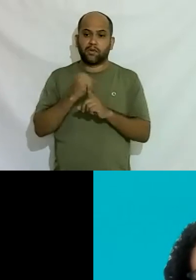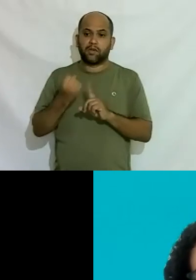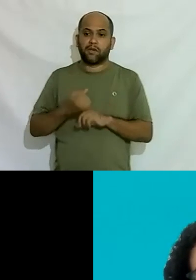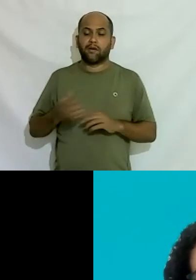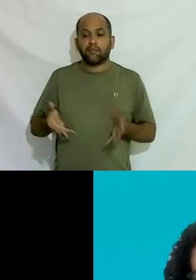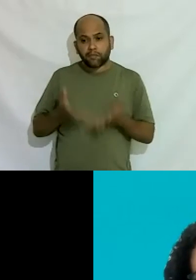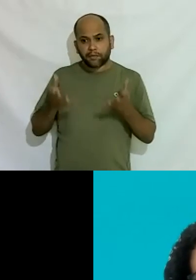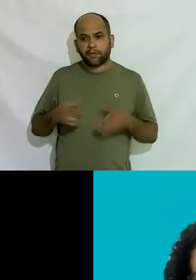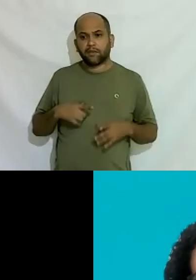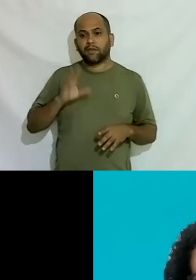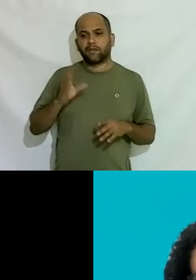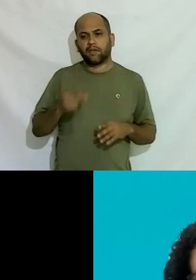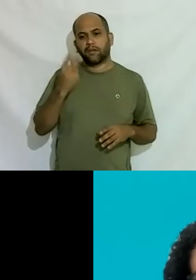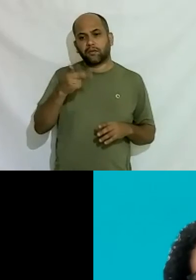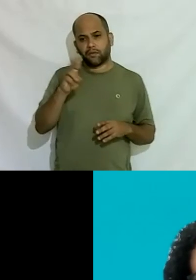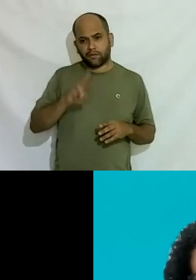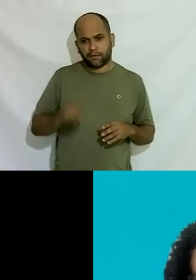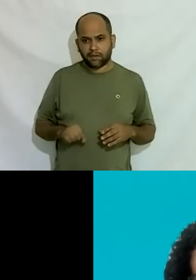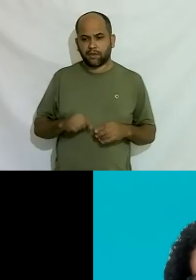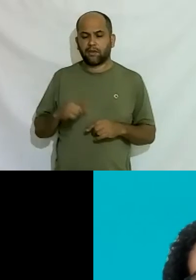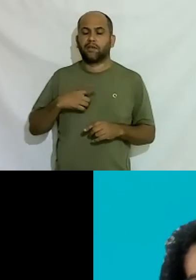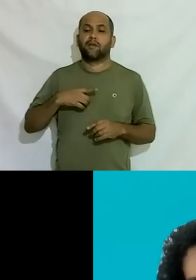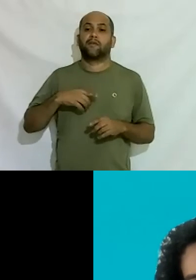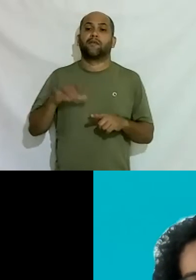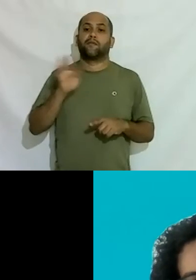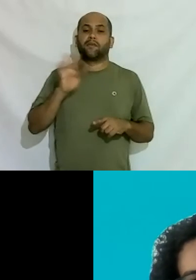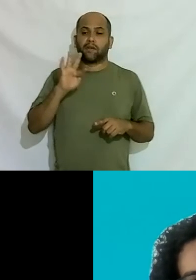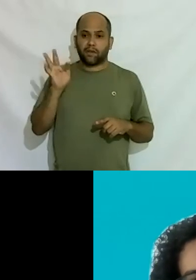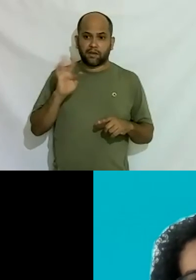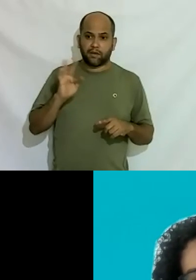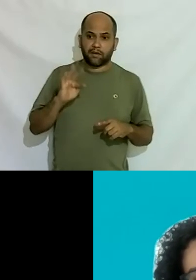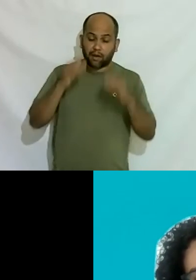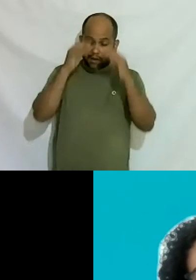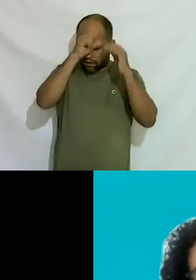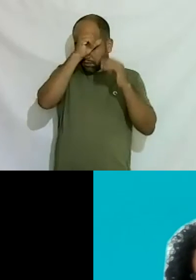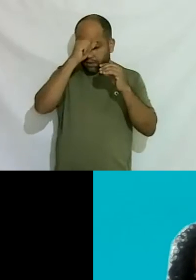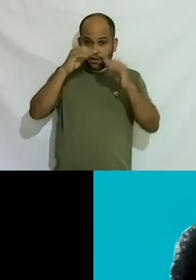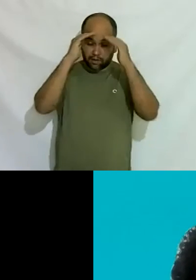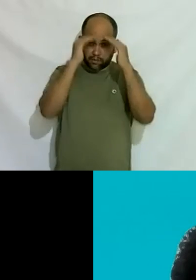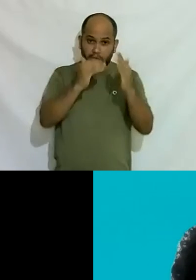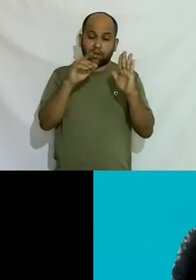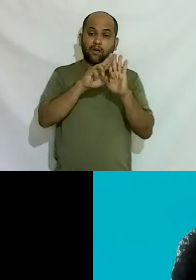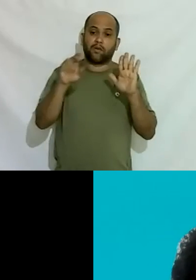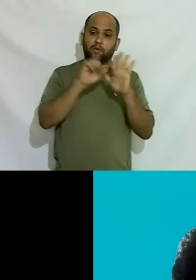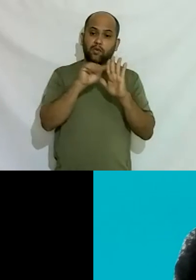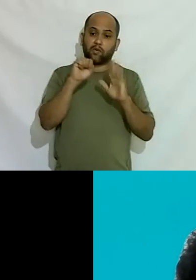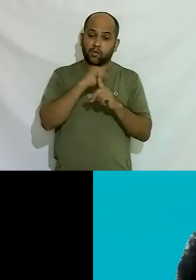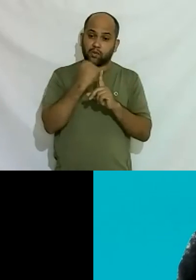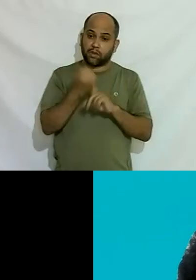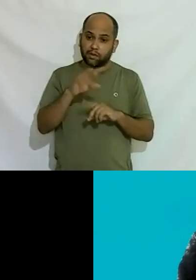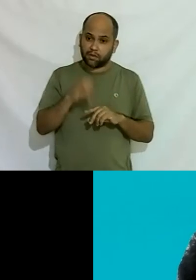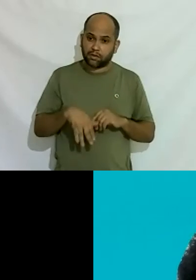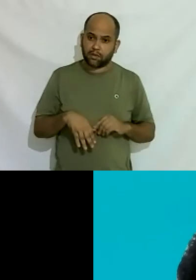isso algumas vezes mandar notificação para a universidade e falar tem que respeitar o nome social sim tem que usar banheiro sim